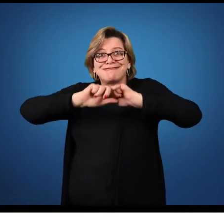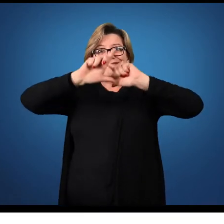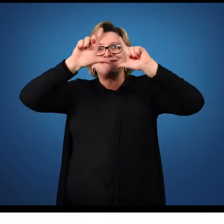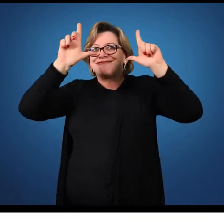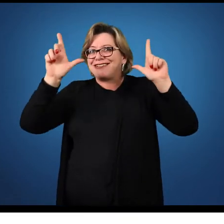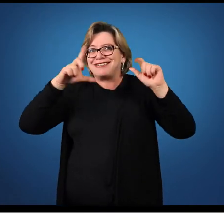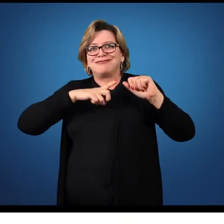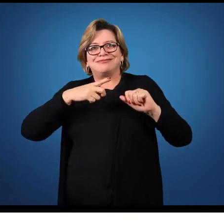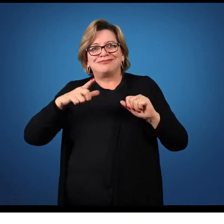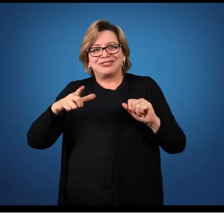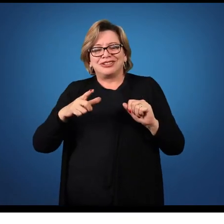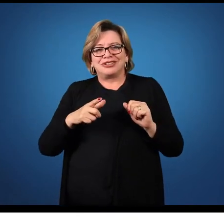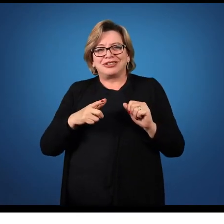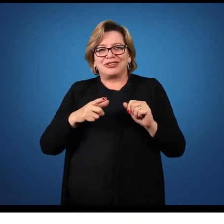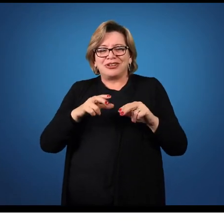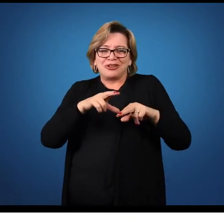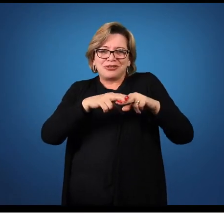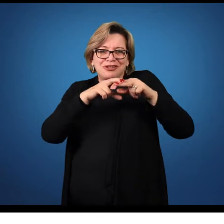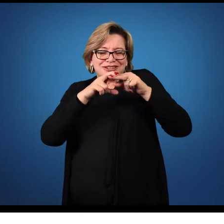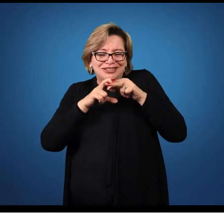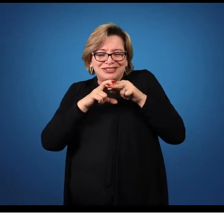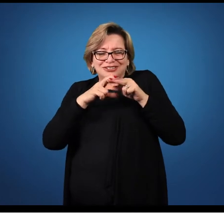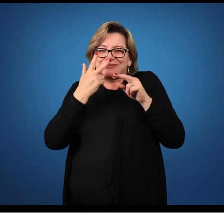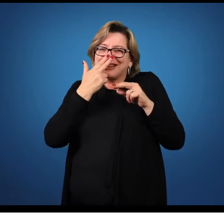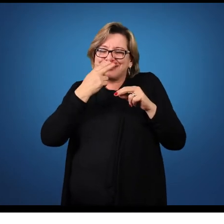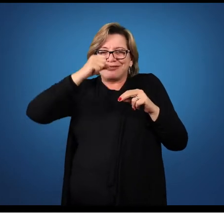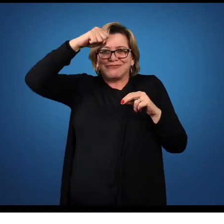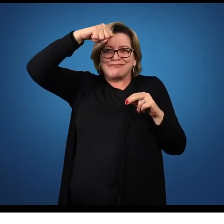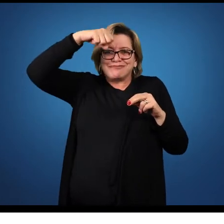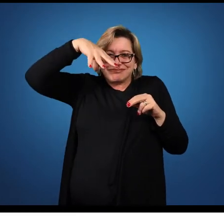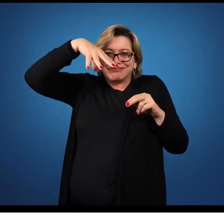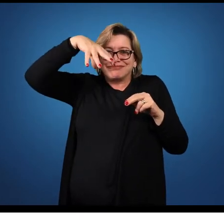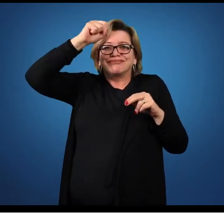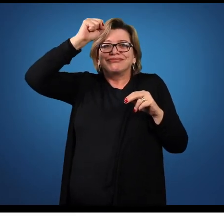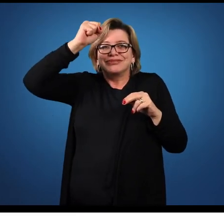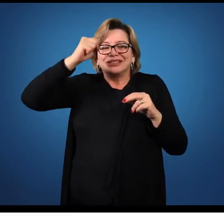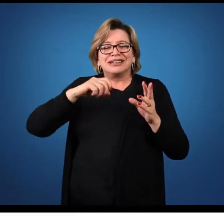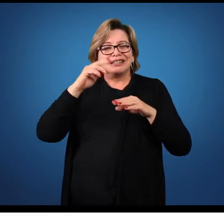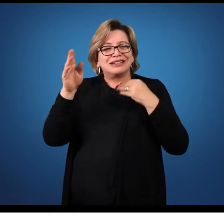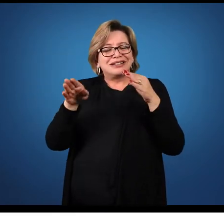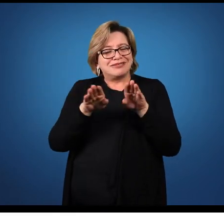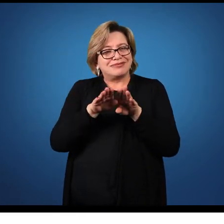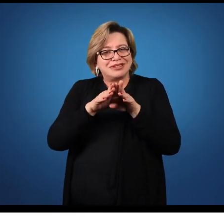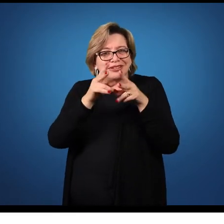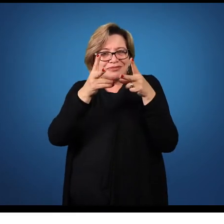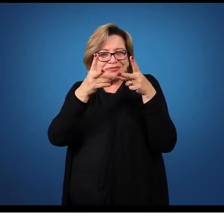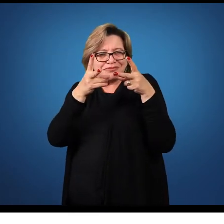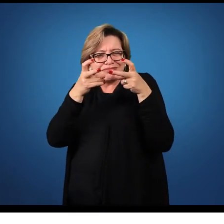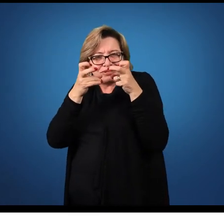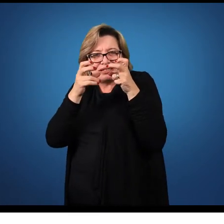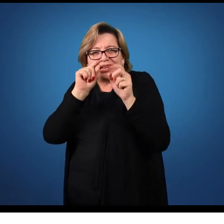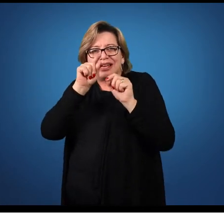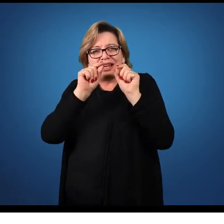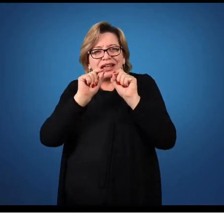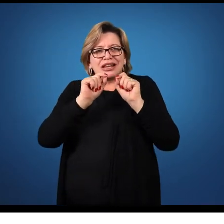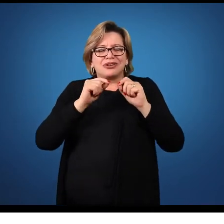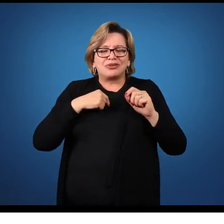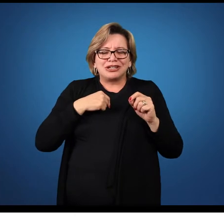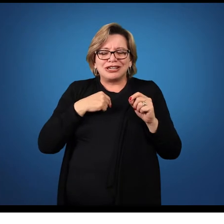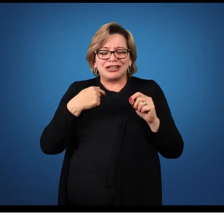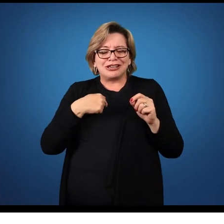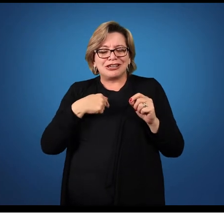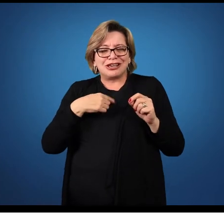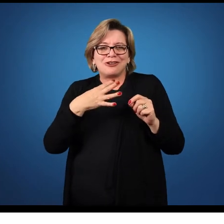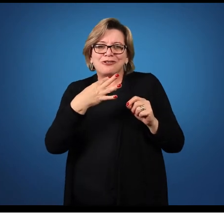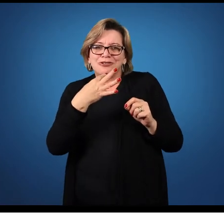Por isso, a ideia do acender e apagar as luzes. O perceber a imagem é o jogo que você faz entre o que você